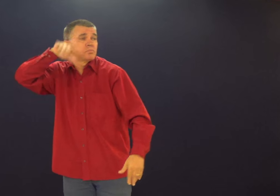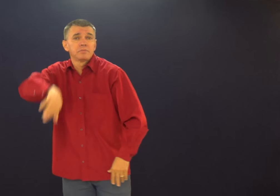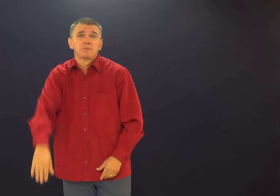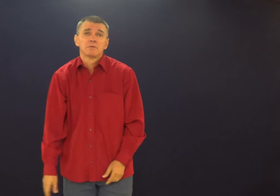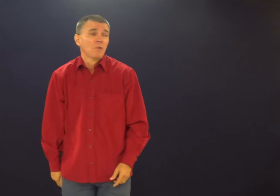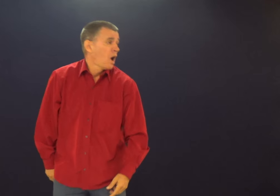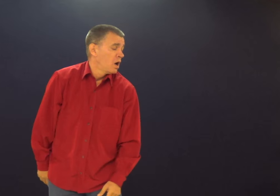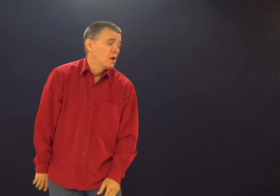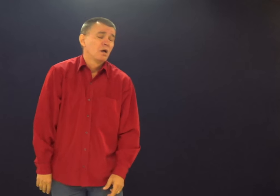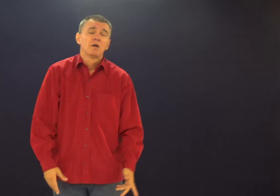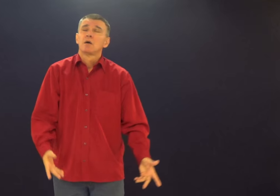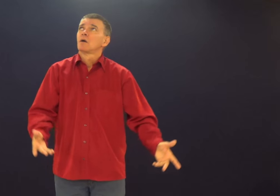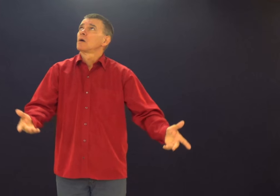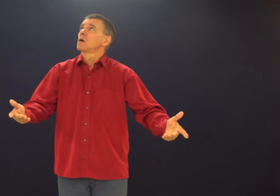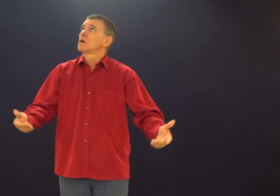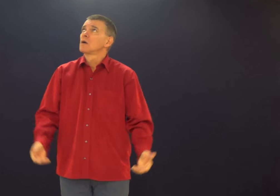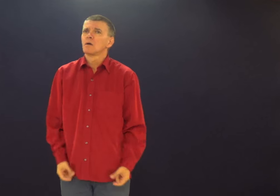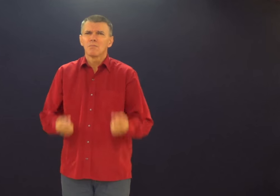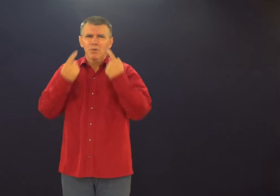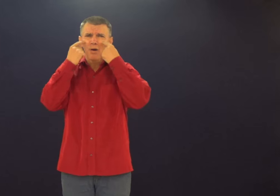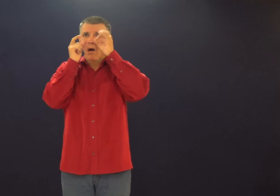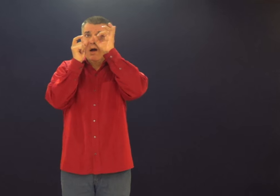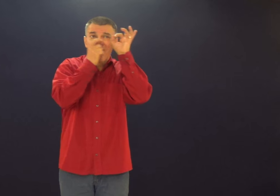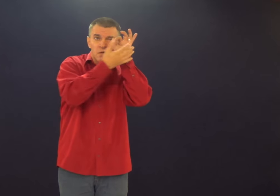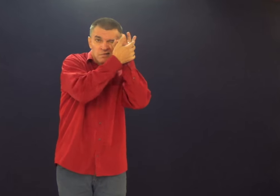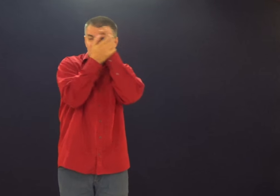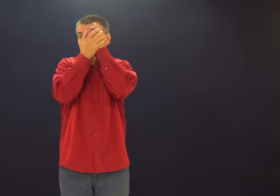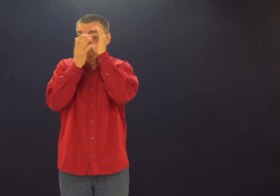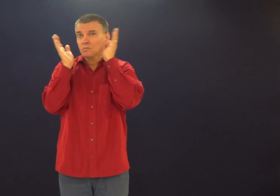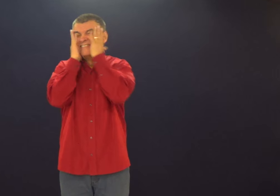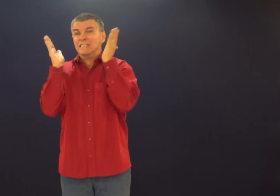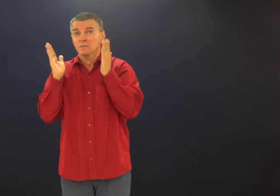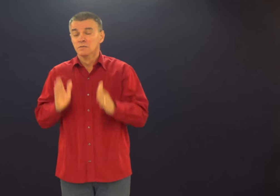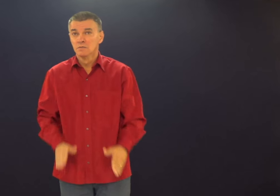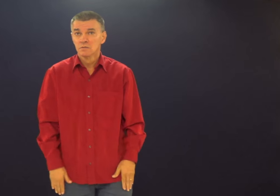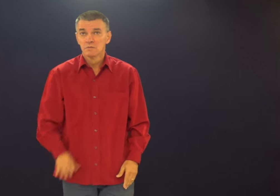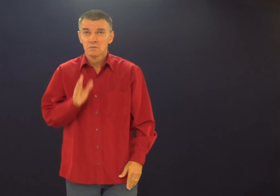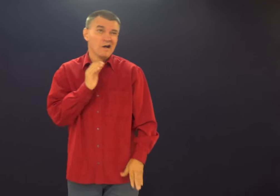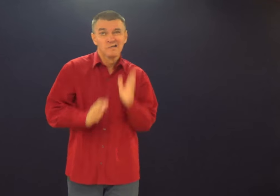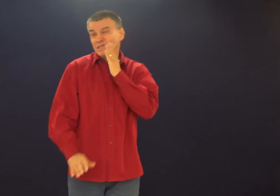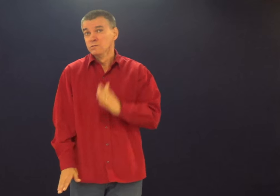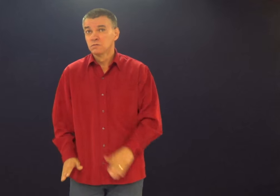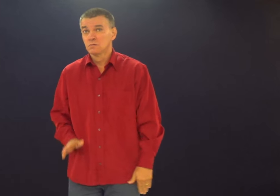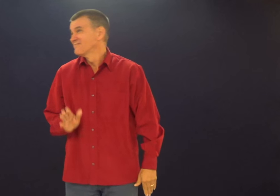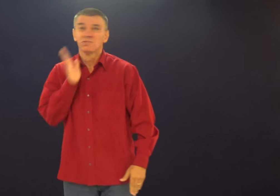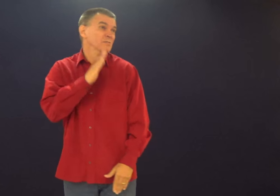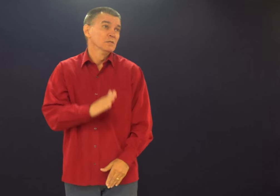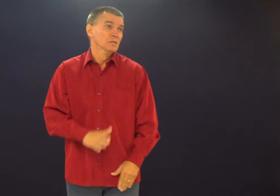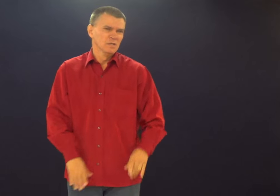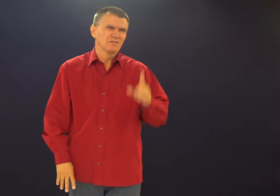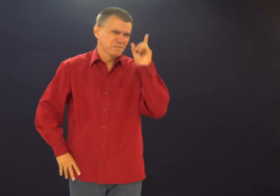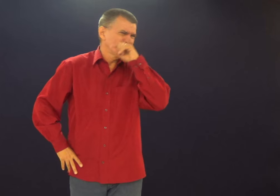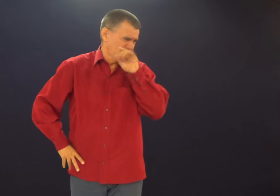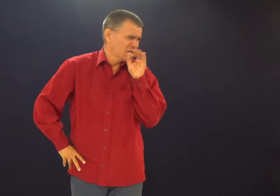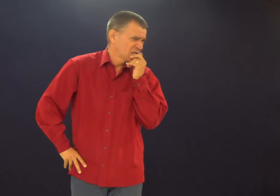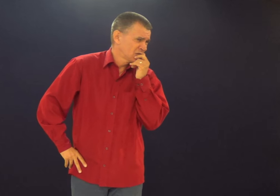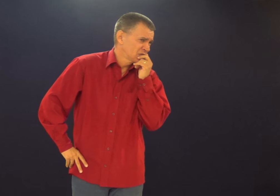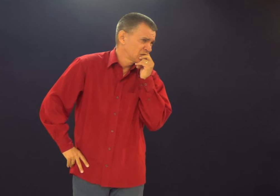Ou não? O que eu faço? De onde está vindo isso? Você tenta não olhar, mas você olha. A se bater, né?